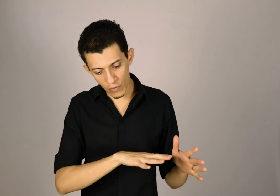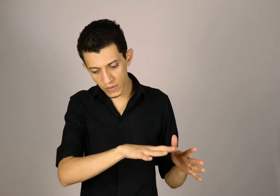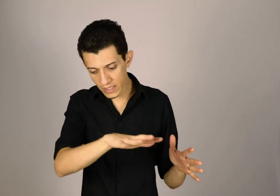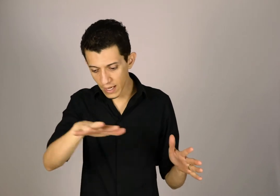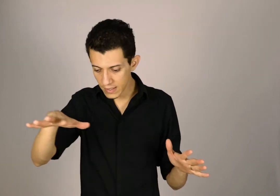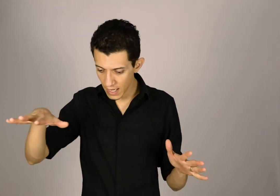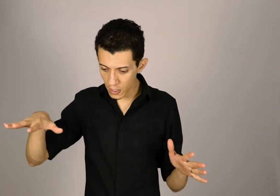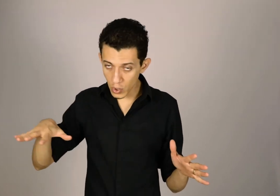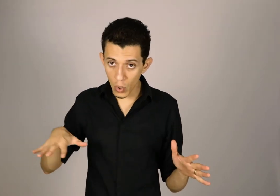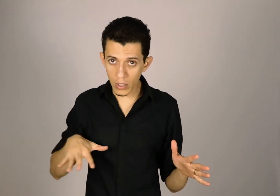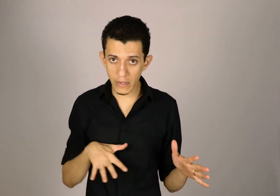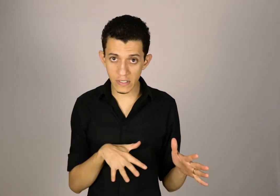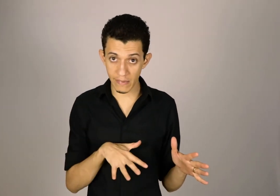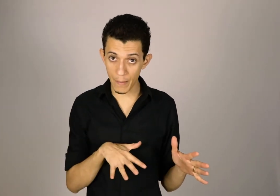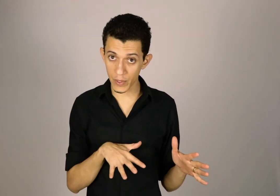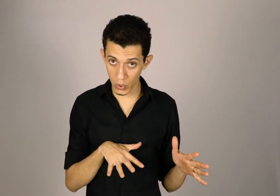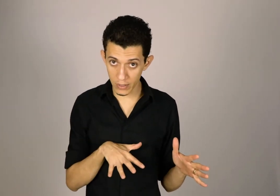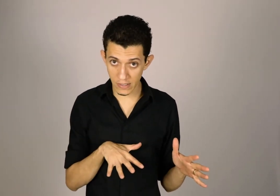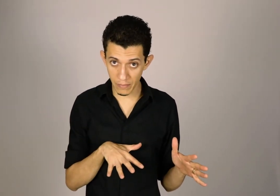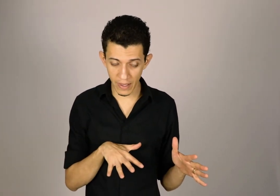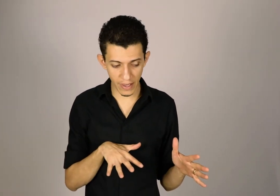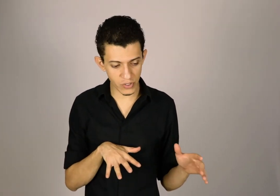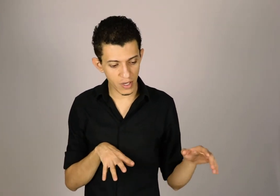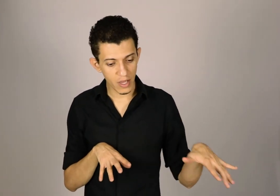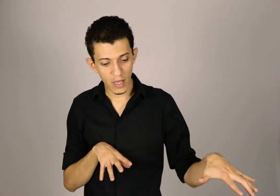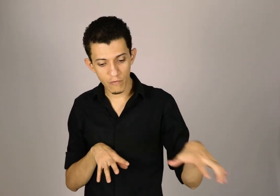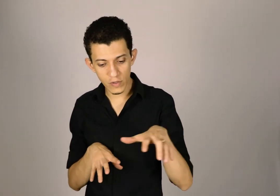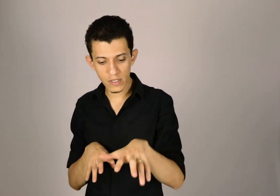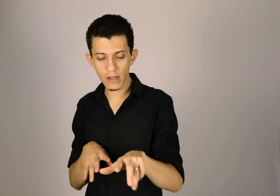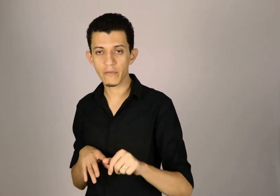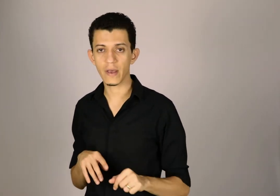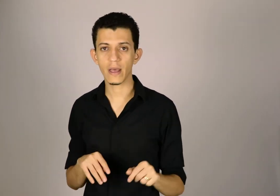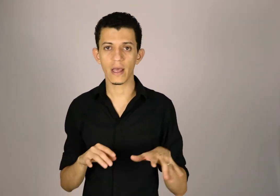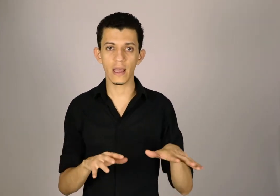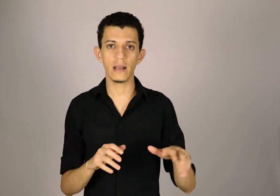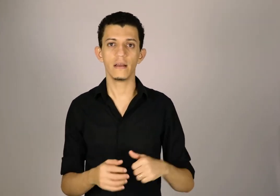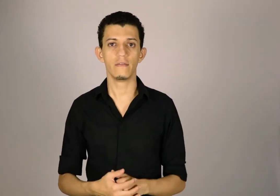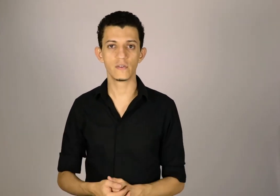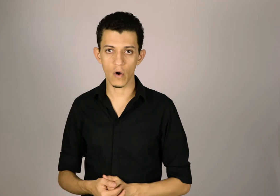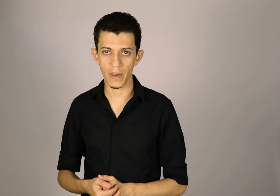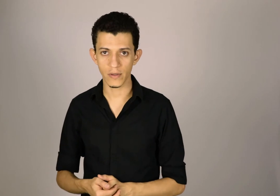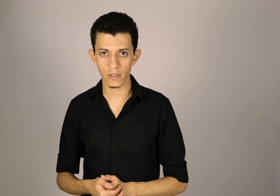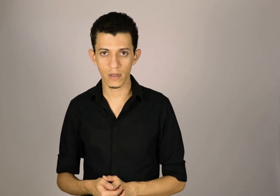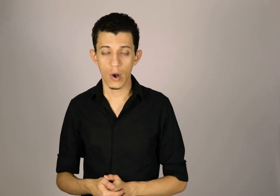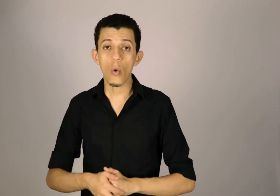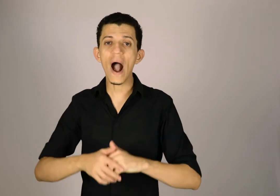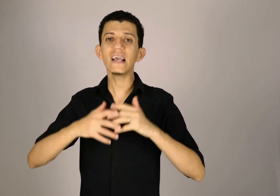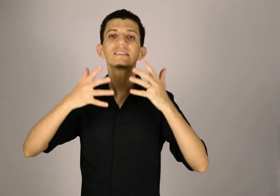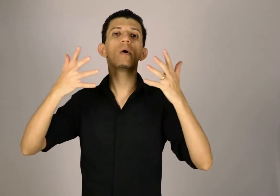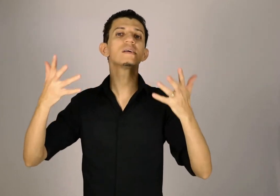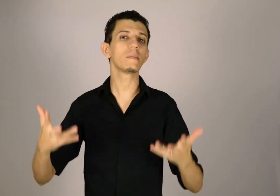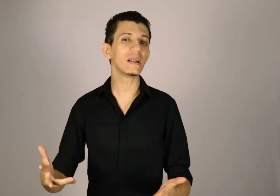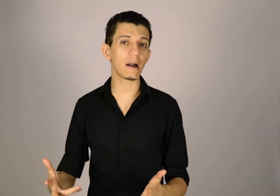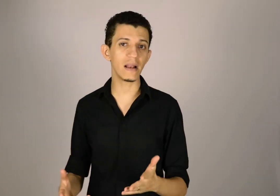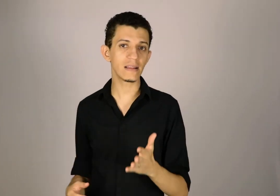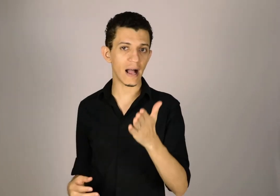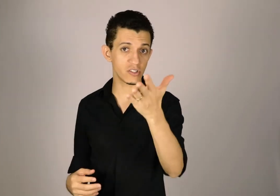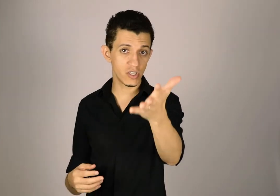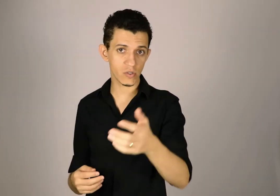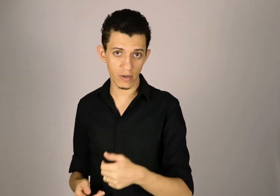sinalizar todo esse mapa, todo esse ambiente, e vou descrever ele visualmente. Quais são as aplicabilidades disso aí no seu